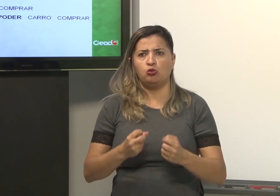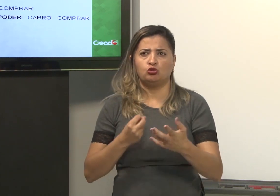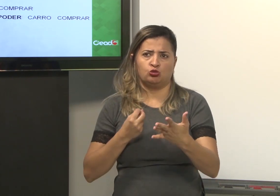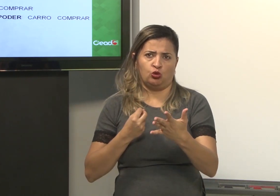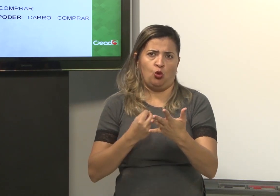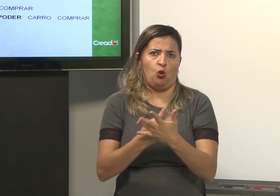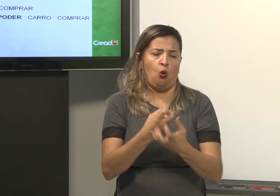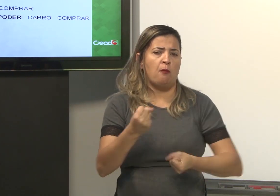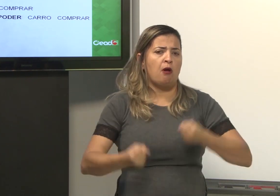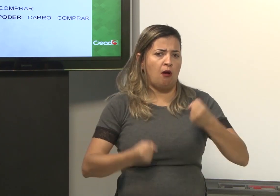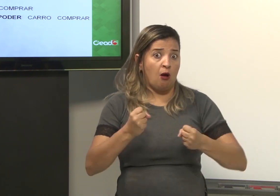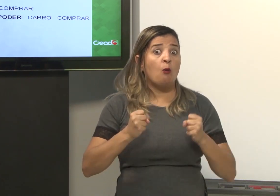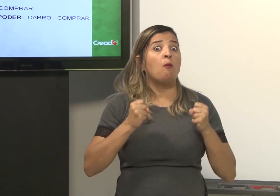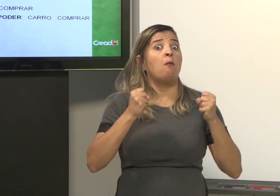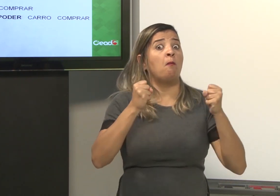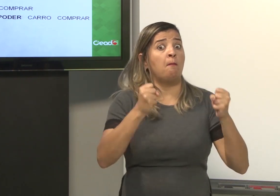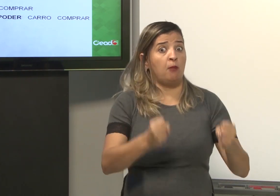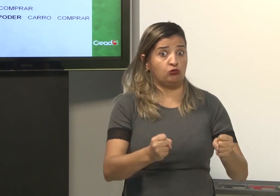João pode comprar um carro? Pode.